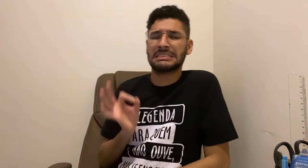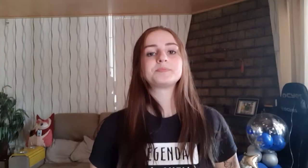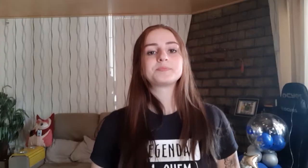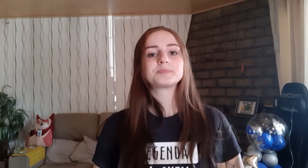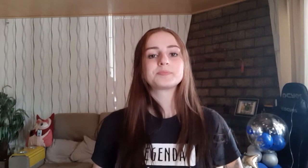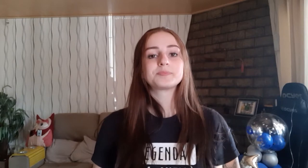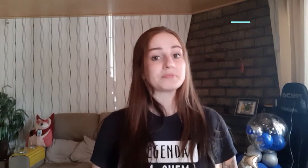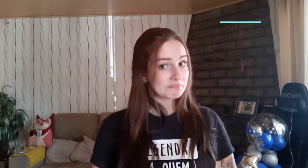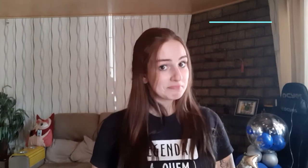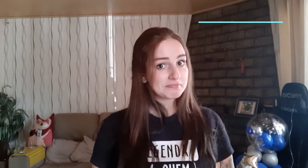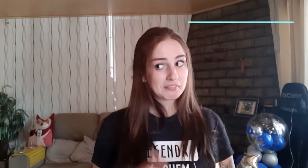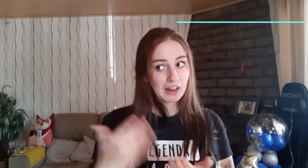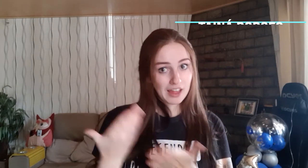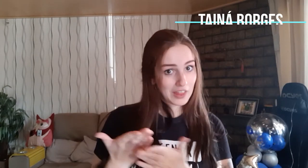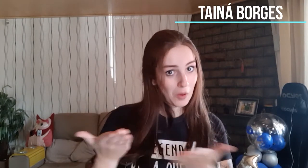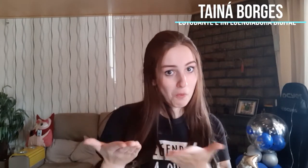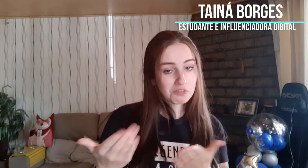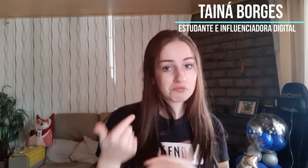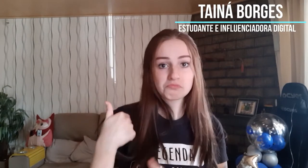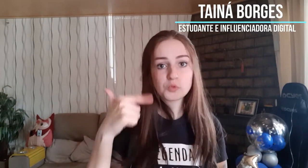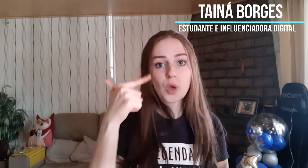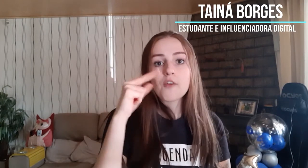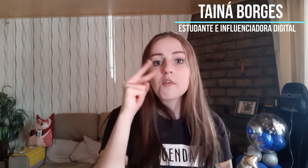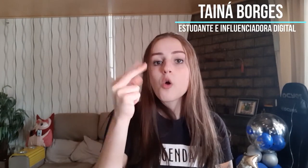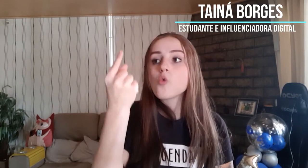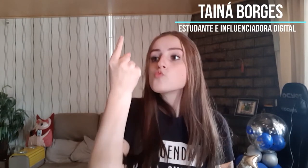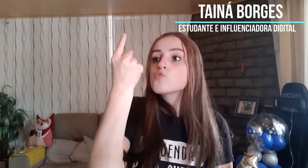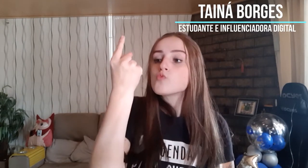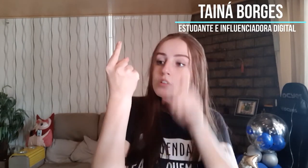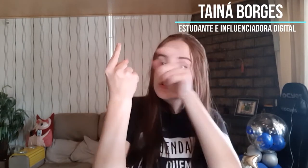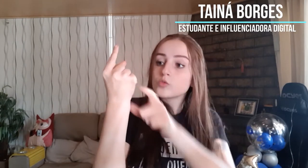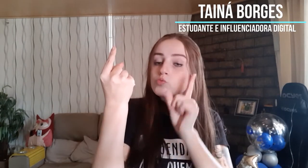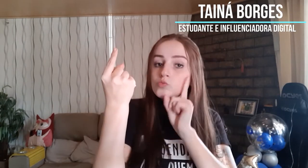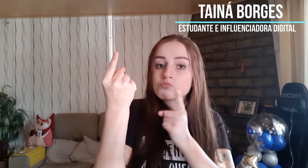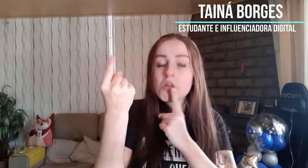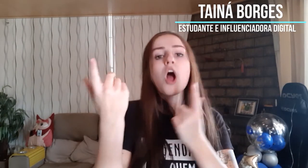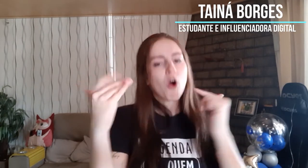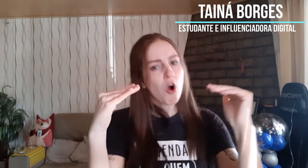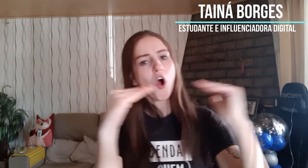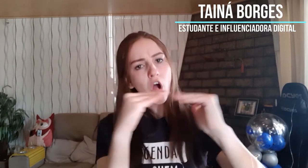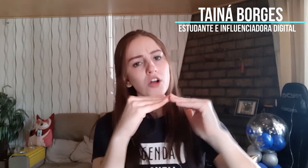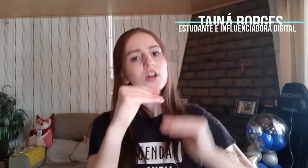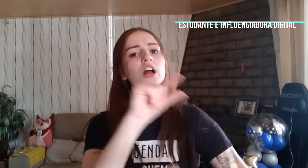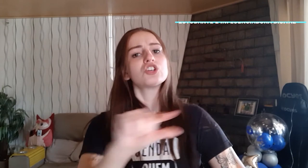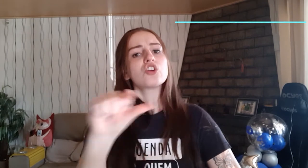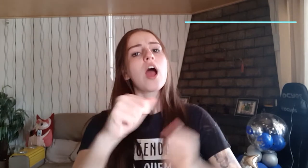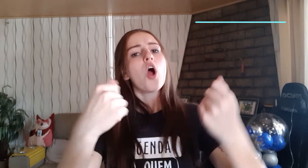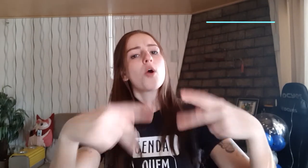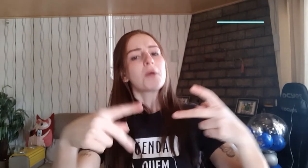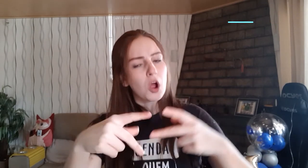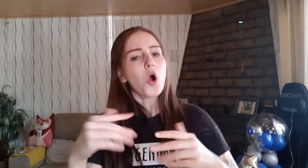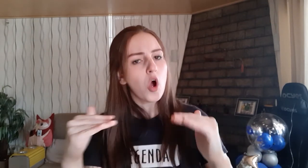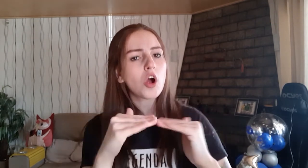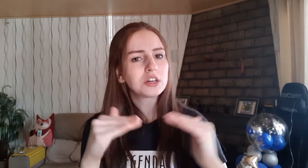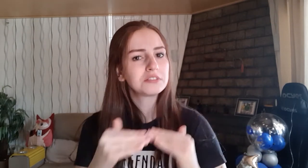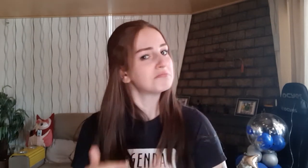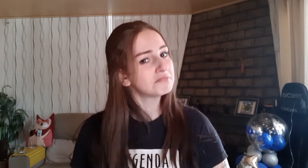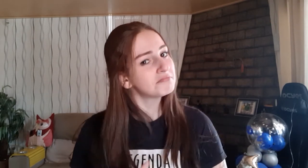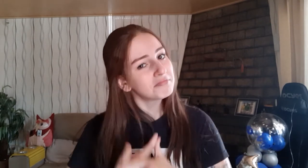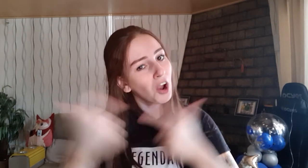Tainá. Até hoje, ainda não conheci um surdo que goste da legenda automática. A maioria não concorda com esse mecanismo porque